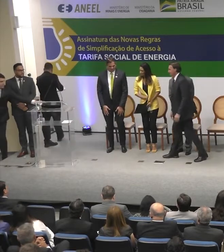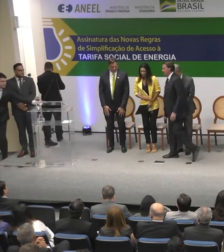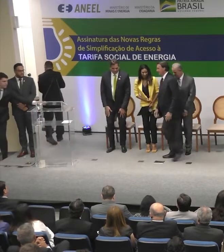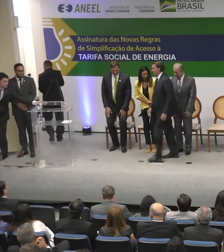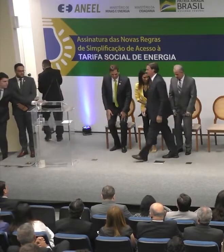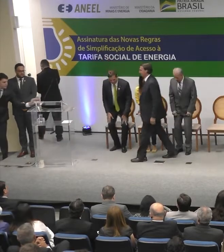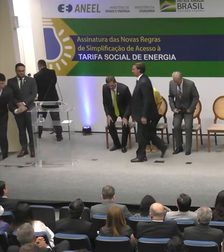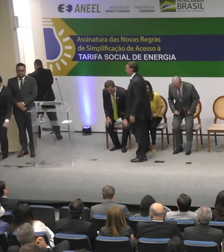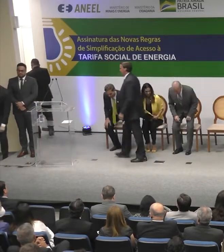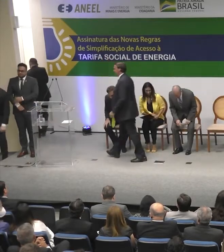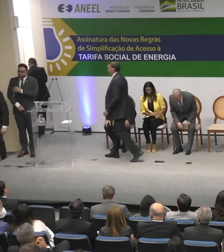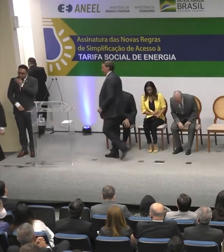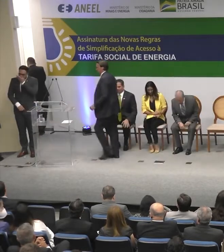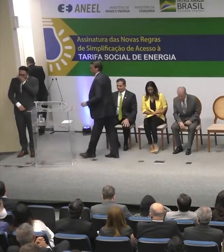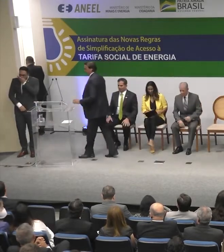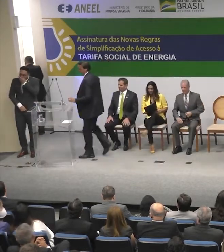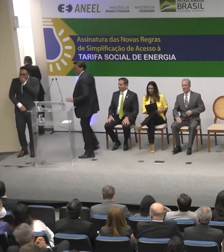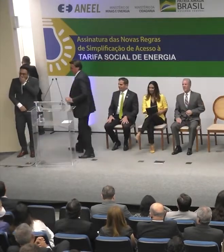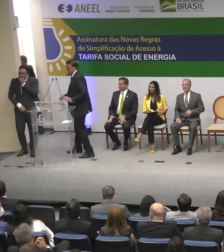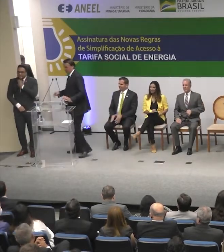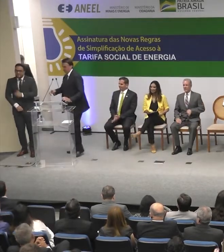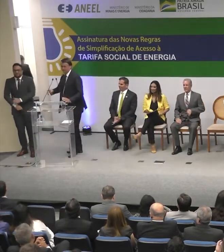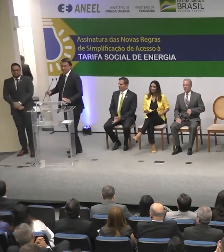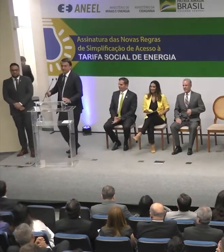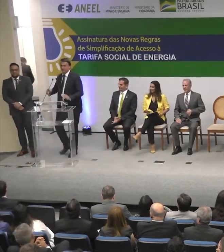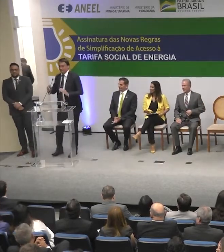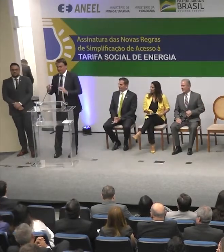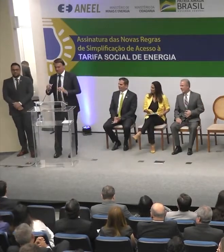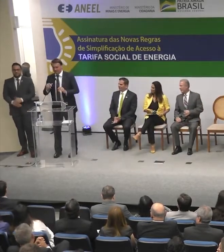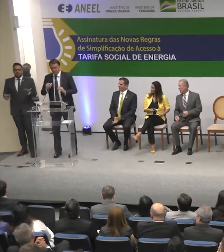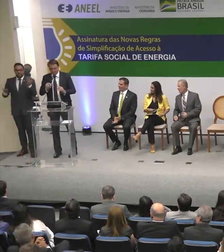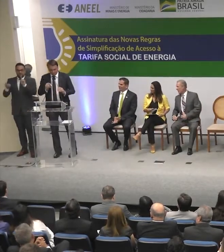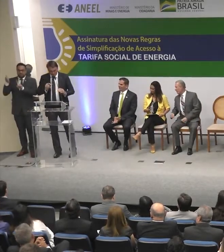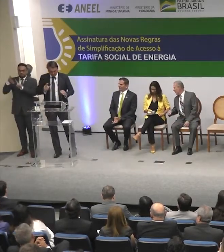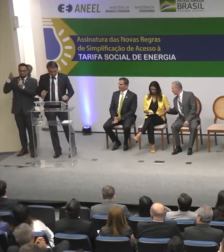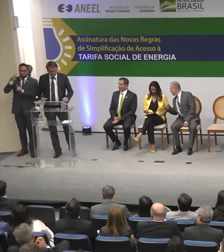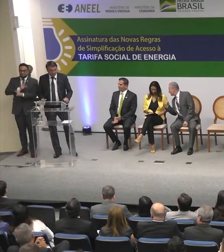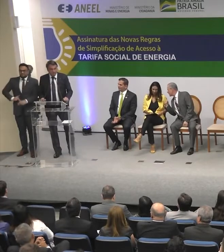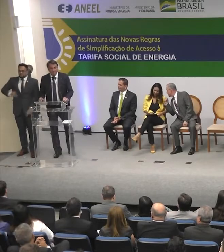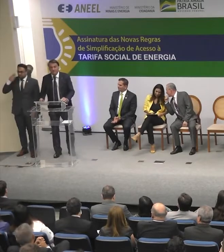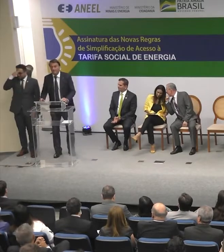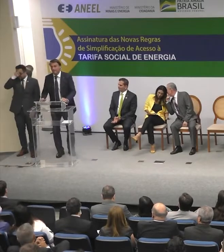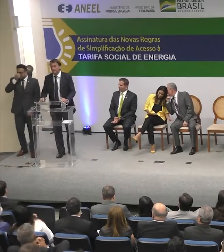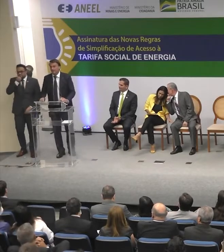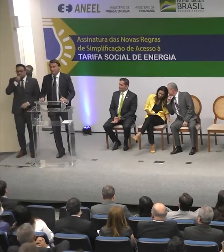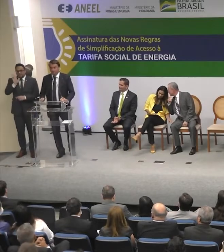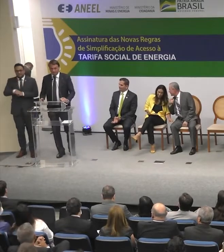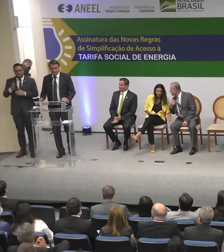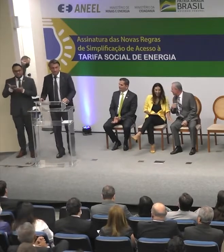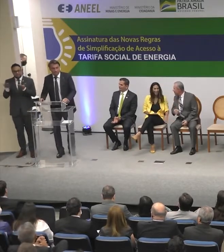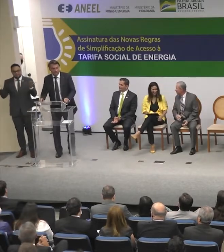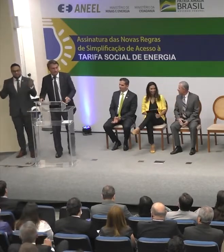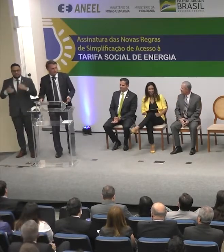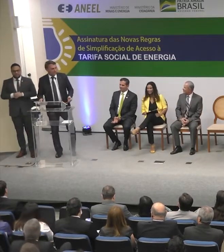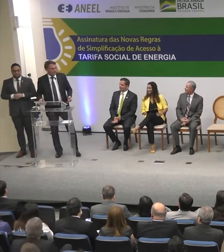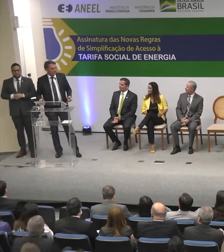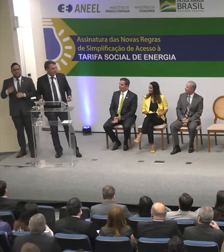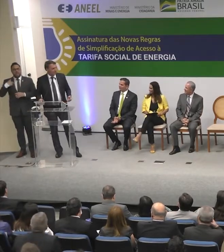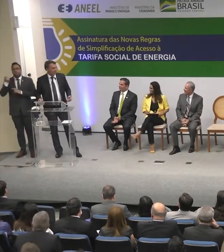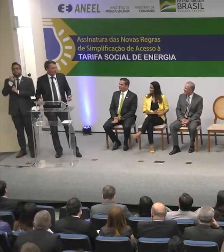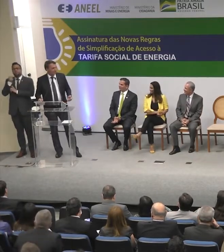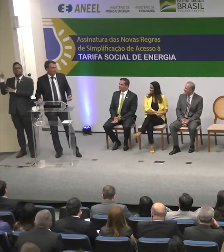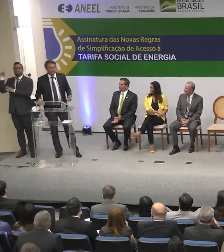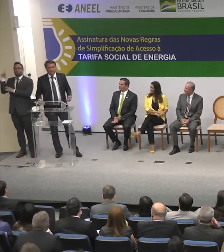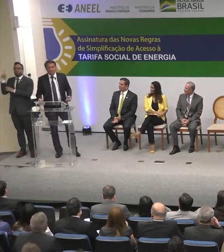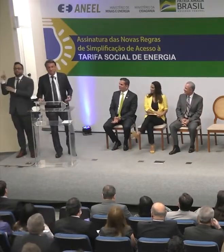Com a palavra, o presidente da República, Jair Bolsonaro. Boa tarde a todos. A desvantagem de falar por último é que